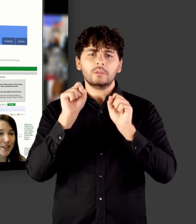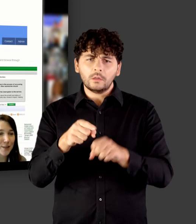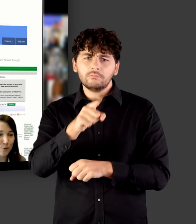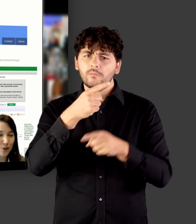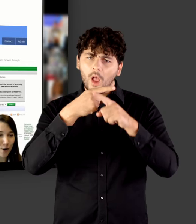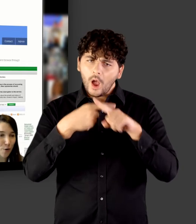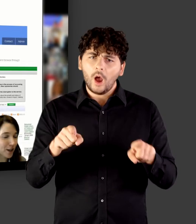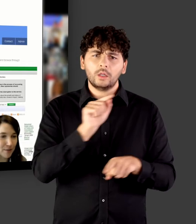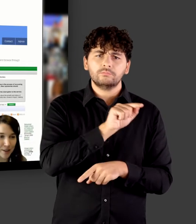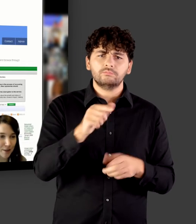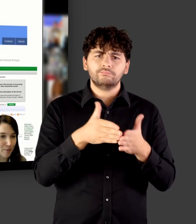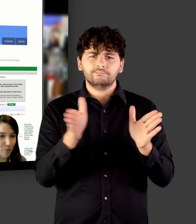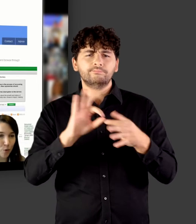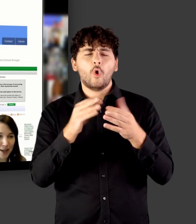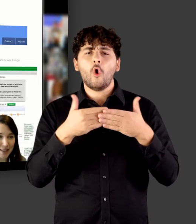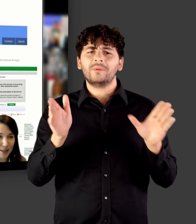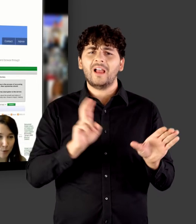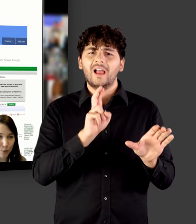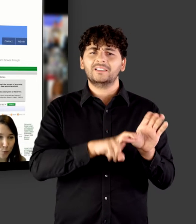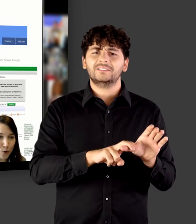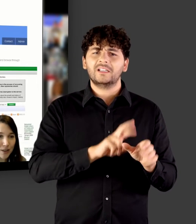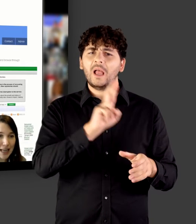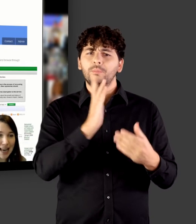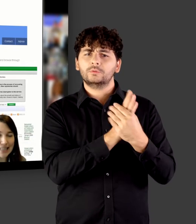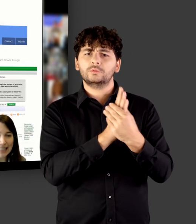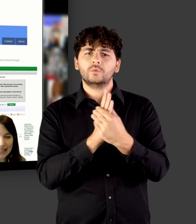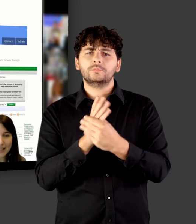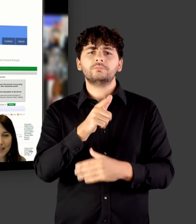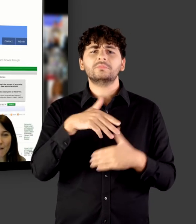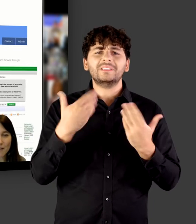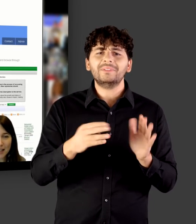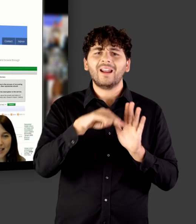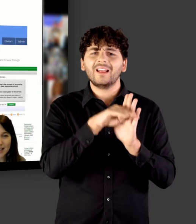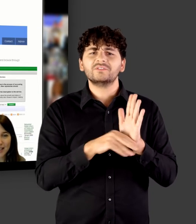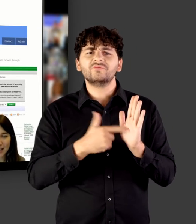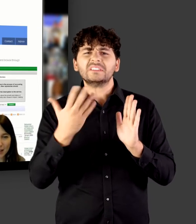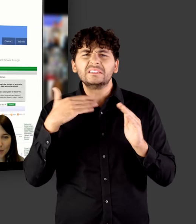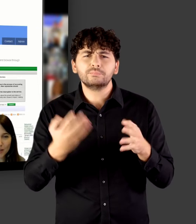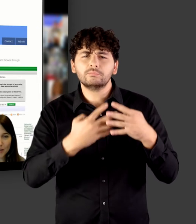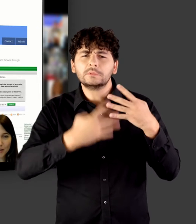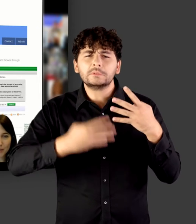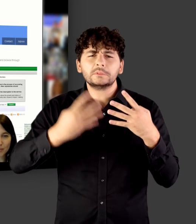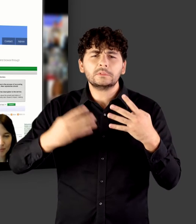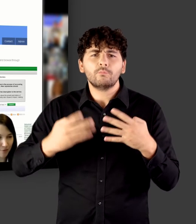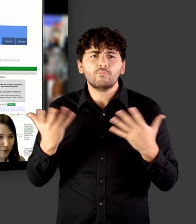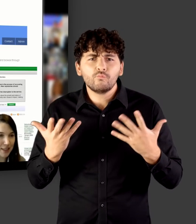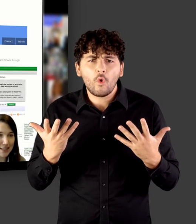das natürlich auch in Open Access Repositorien. Eine Liste, welche es da gibt, finden Sie